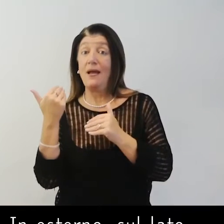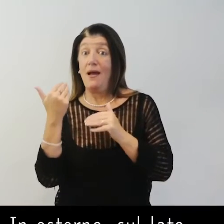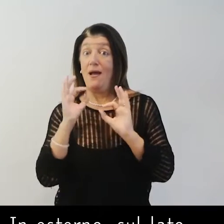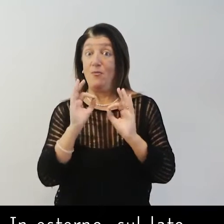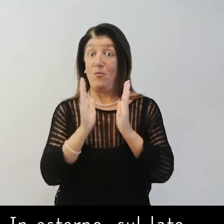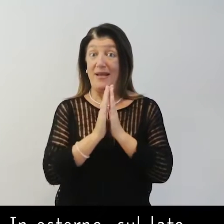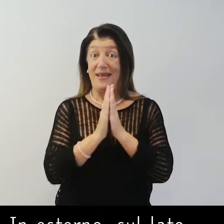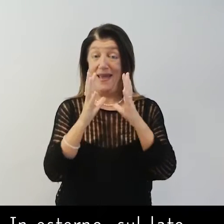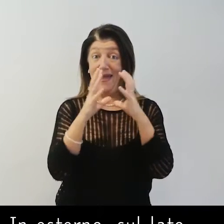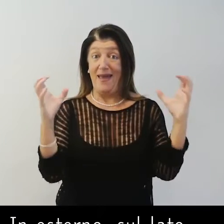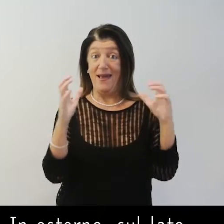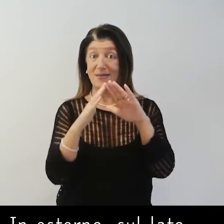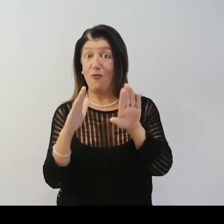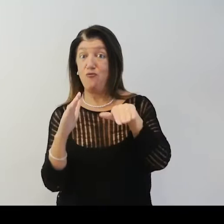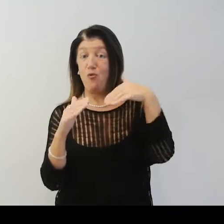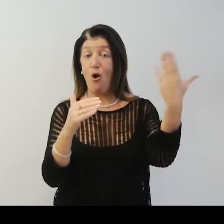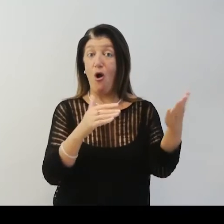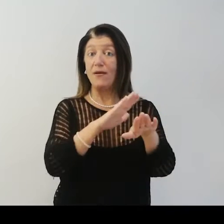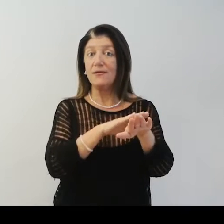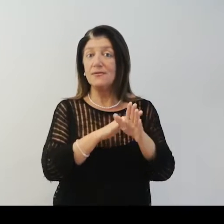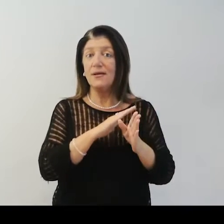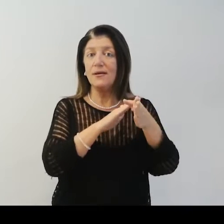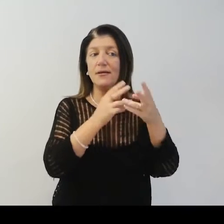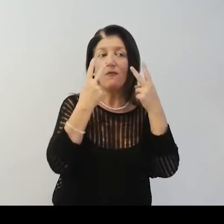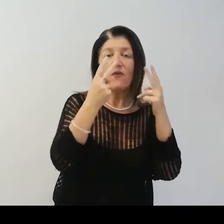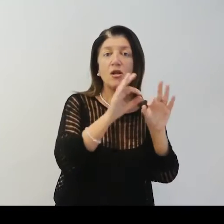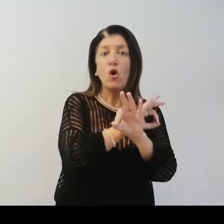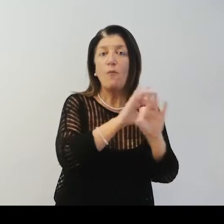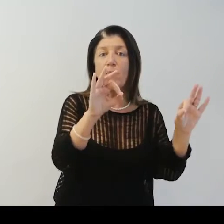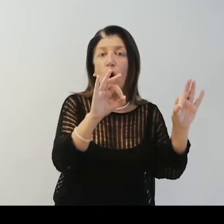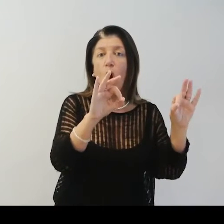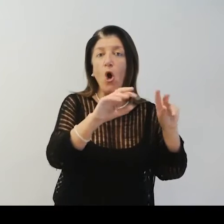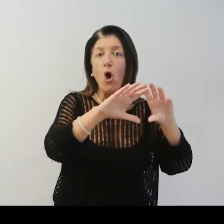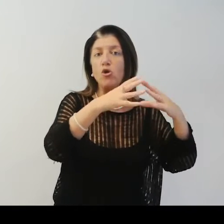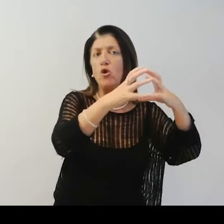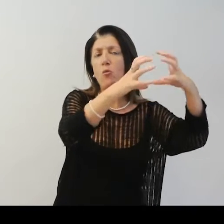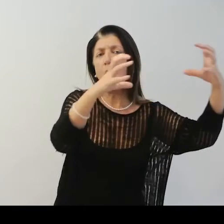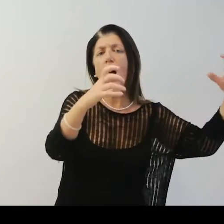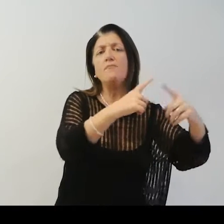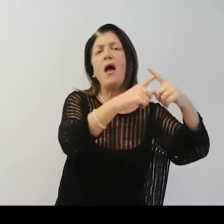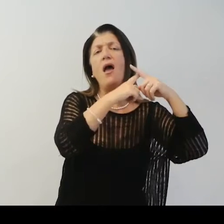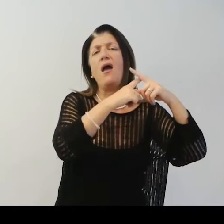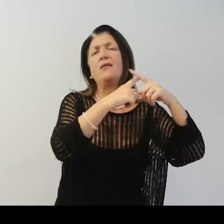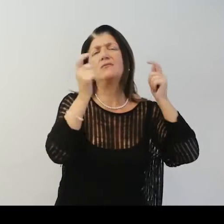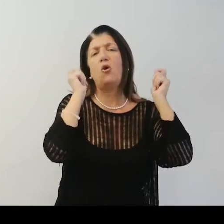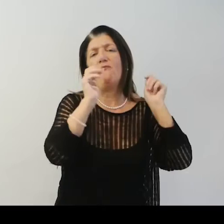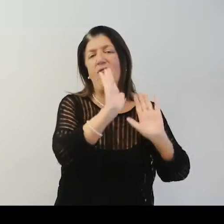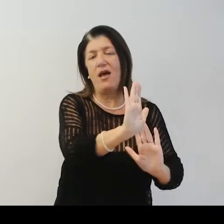In esterno, sul lato sinistro della chiesa, si apre uno dei due chiostri dell'esconvento.